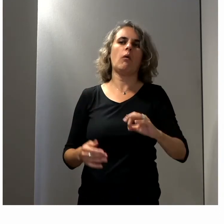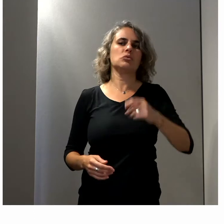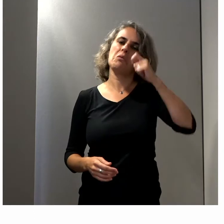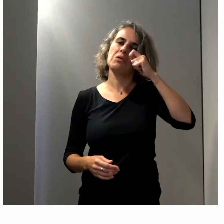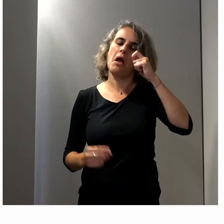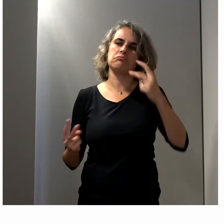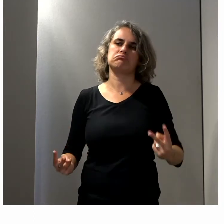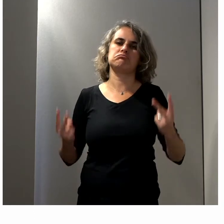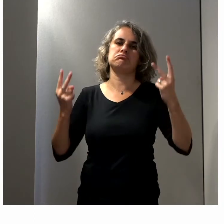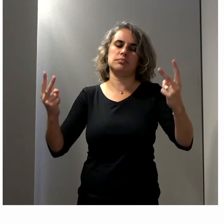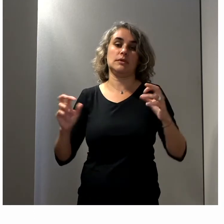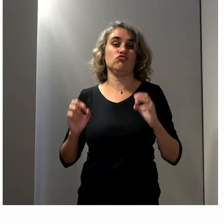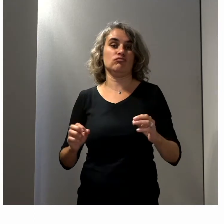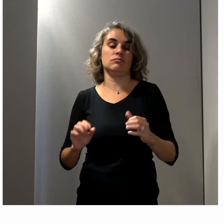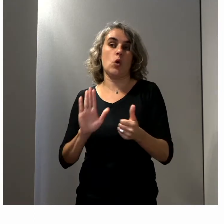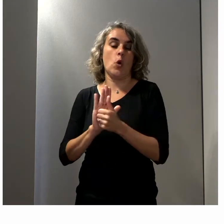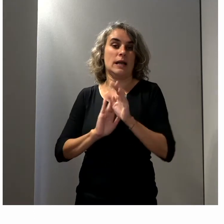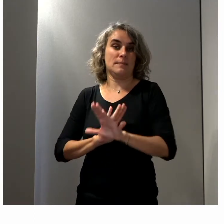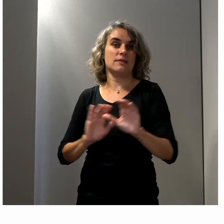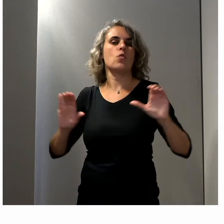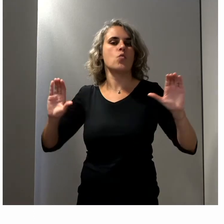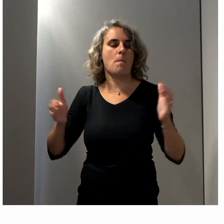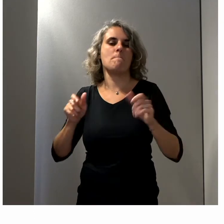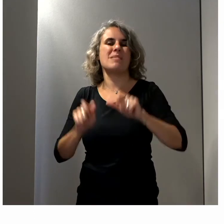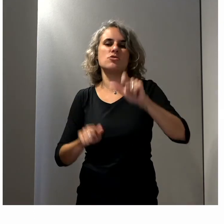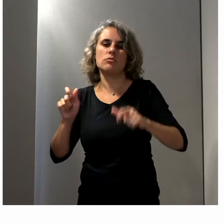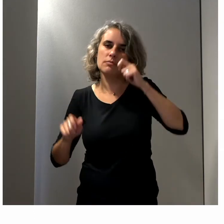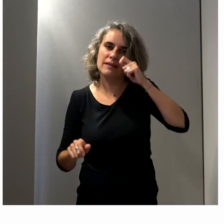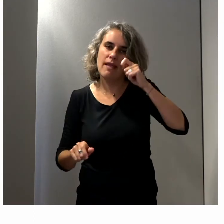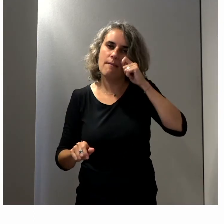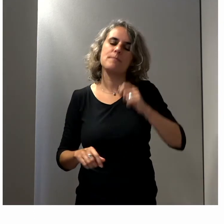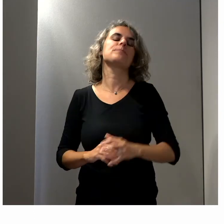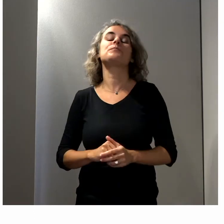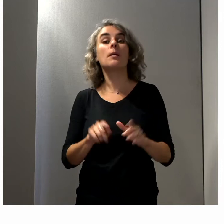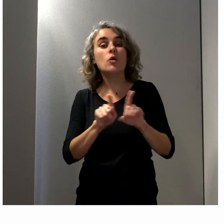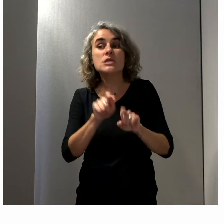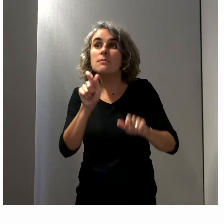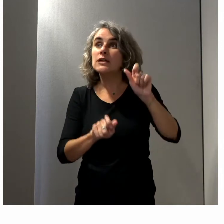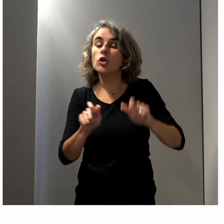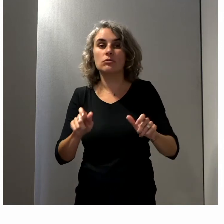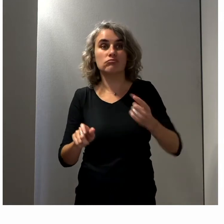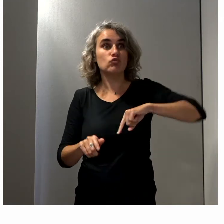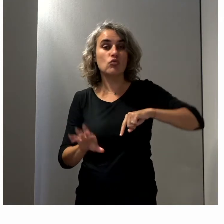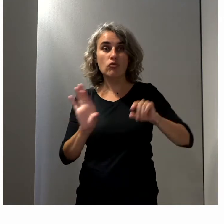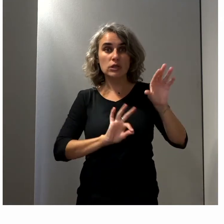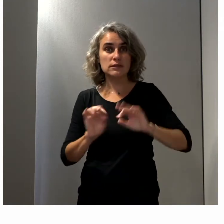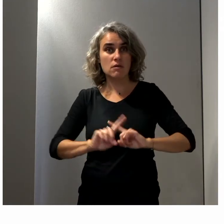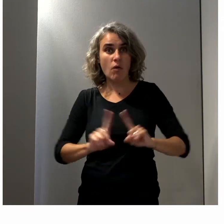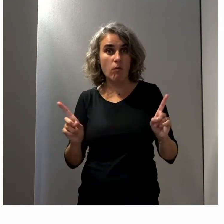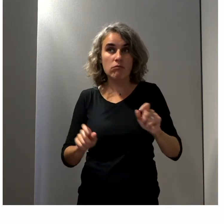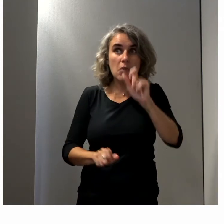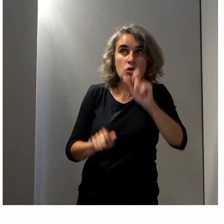c'est le rôle du collège, des personnes qualifiées. Mais on a également besoin d'avoir des personnes que l'on n'a pas choisies, qui n'ont